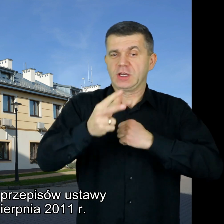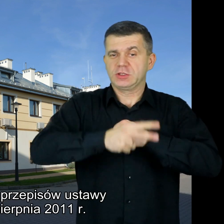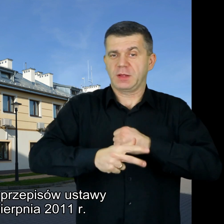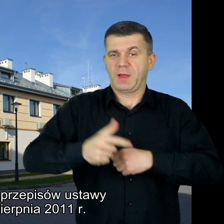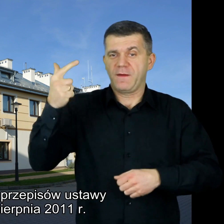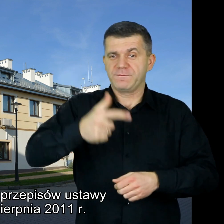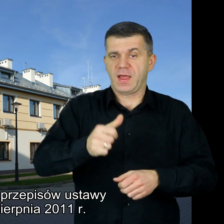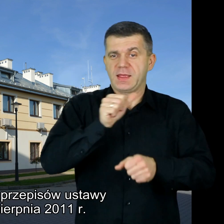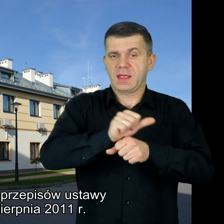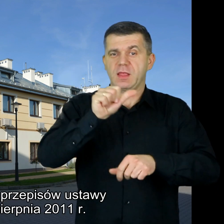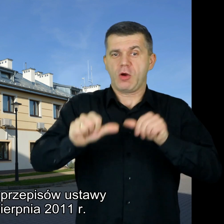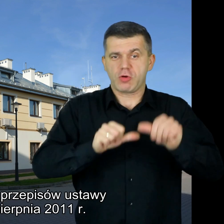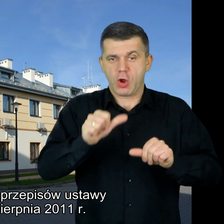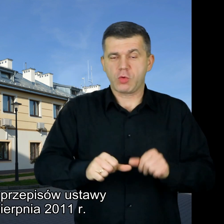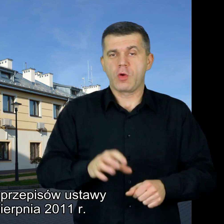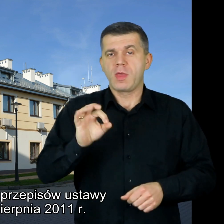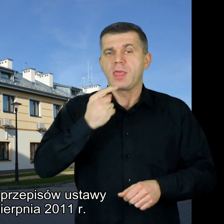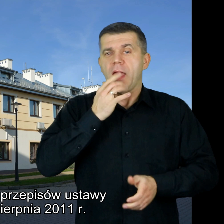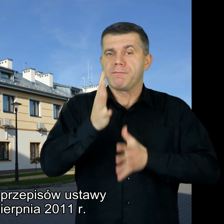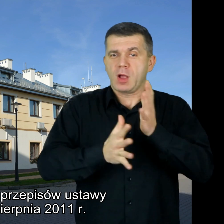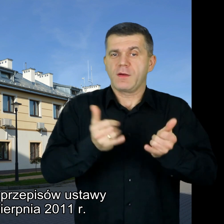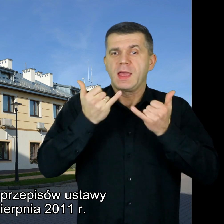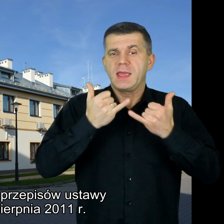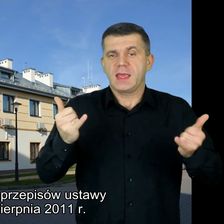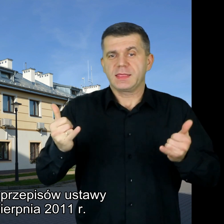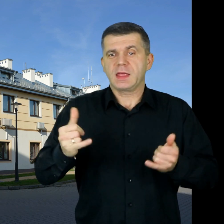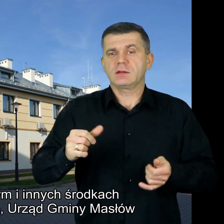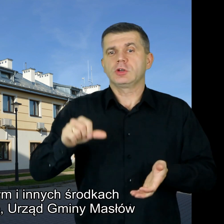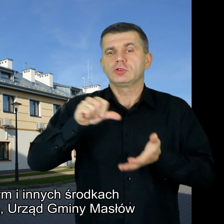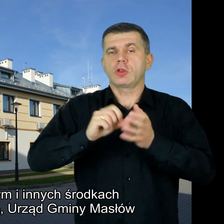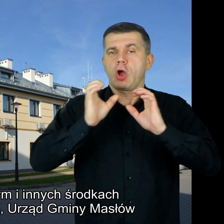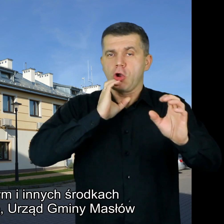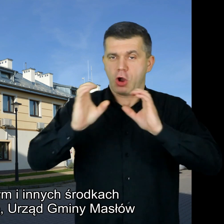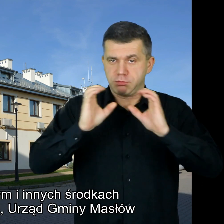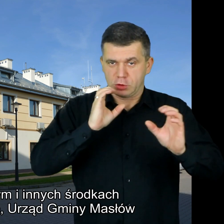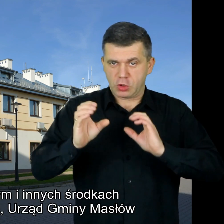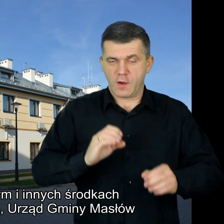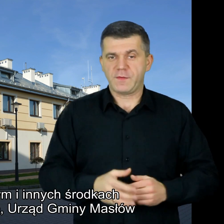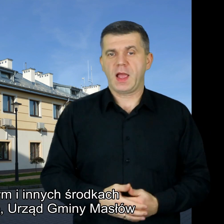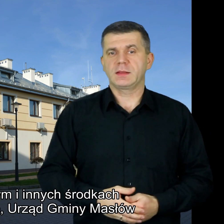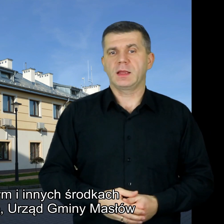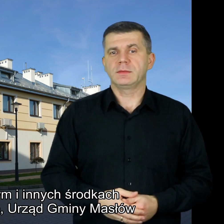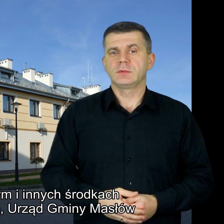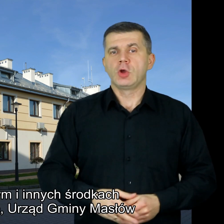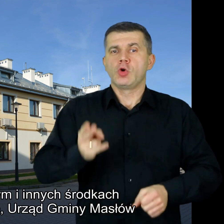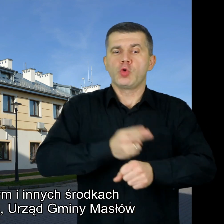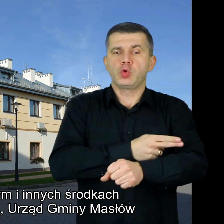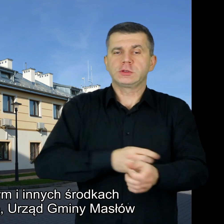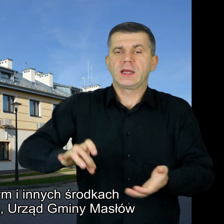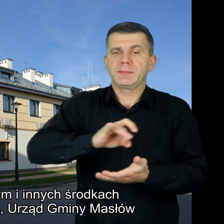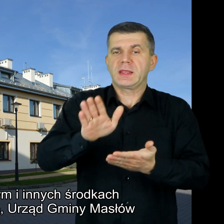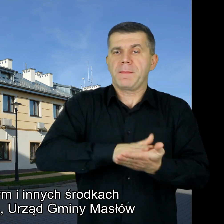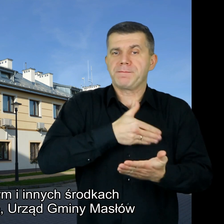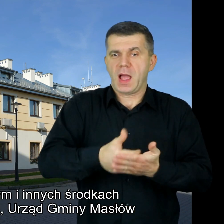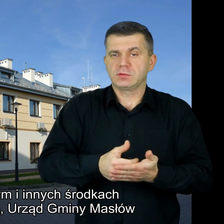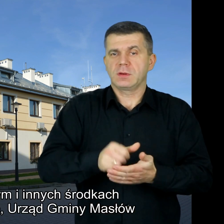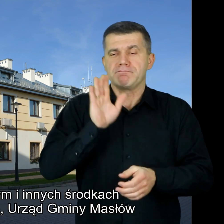dnia 19 sierpnia 2011 roku o języku migowym i innych środkach komunikowania się, Urząd Gminy